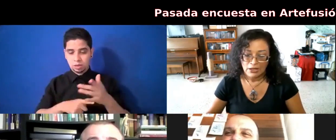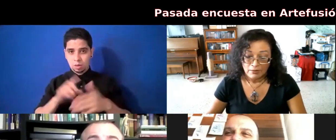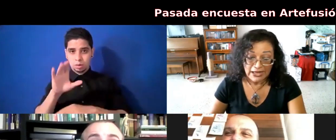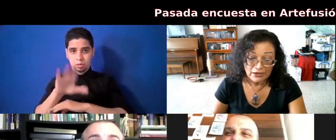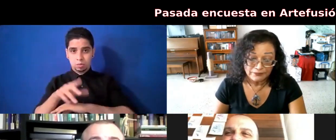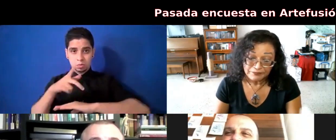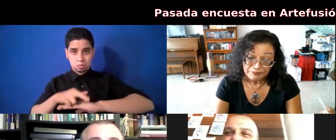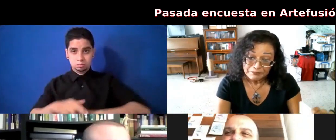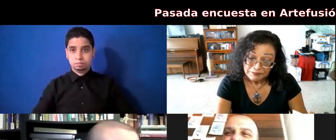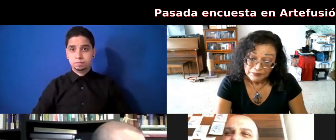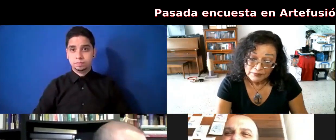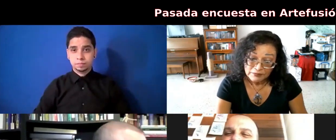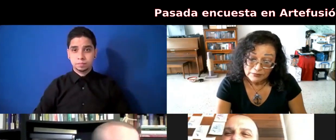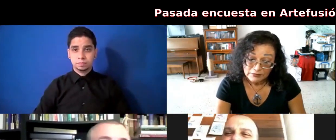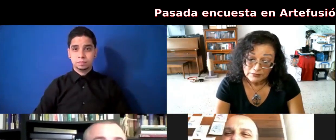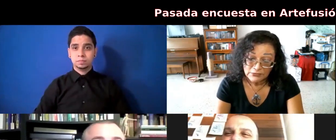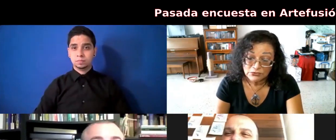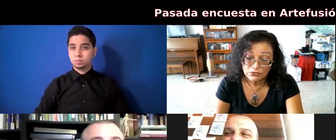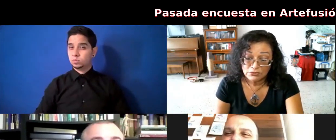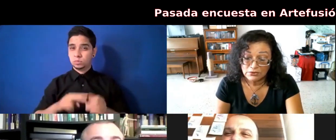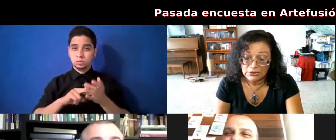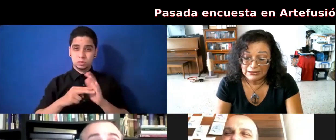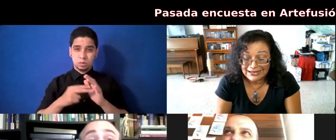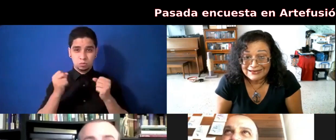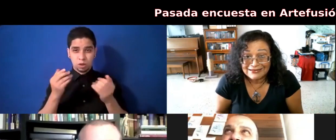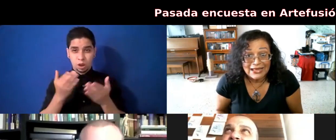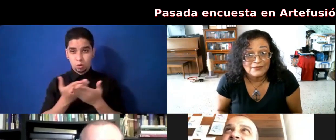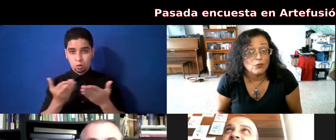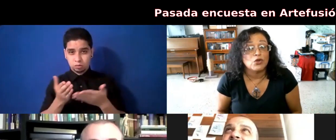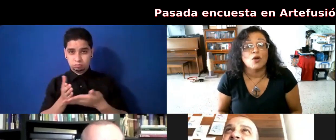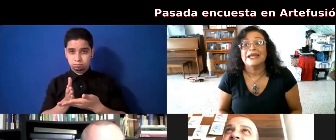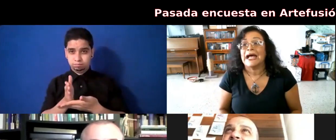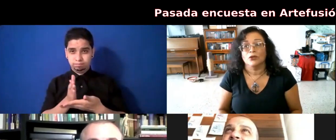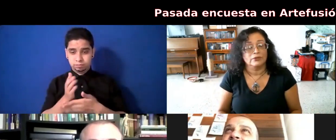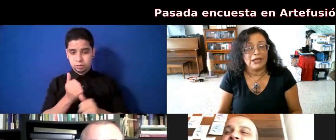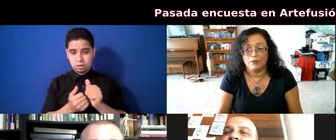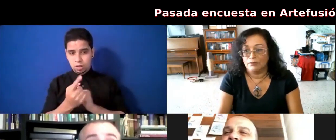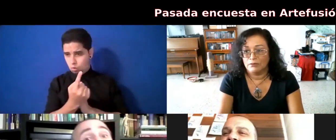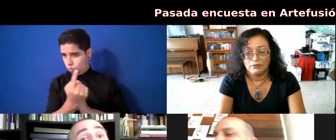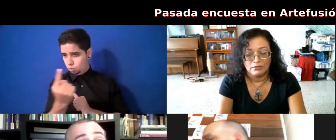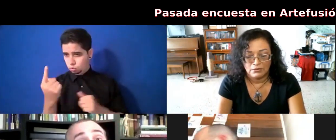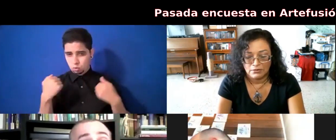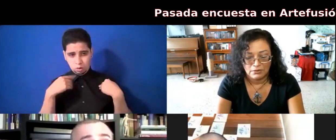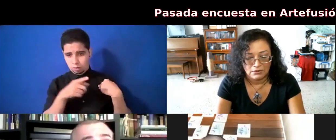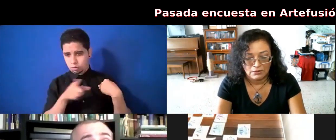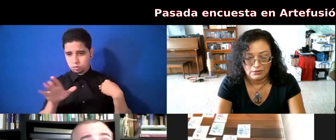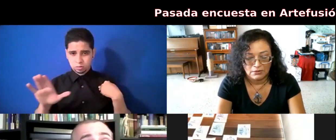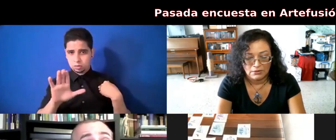Es que eso implica, implica derechos, ¿verdad? Que cada cual viene sobre su cuerpo, Y que también este